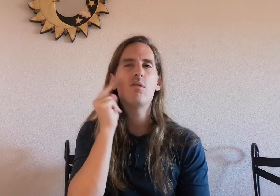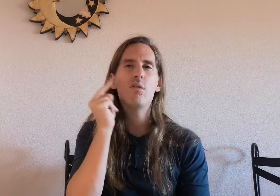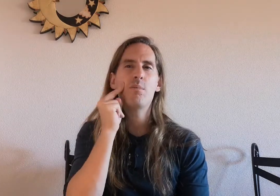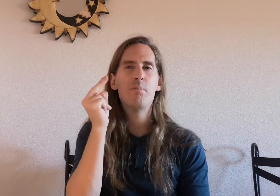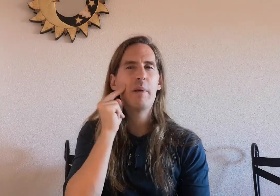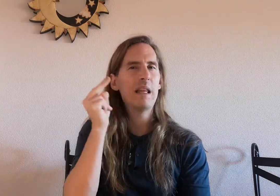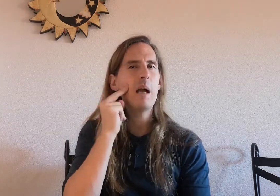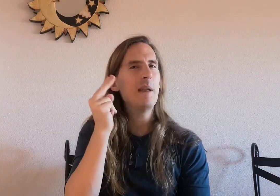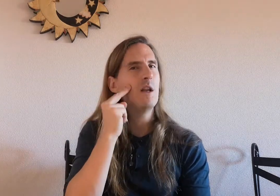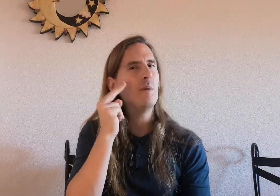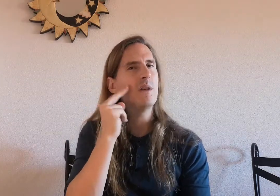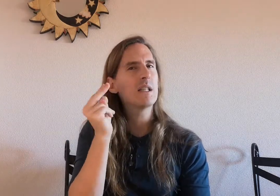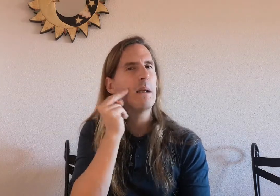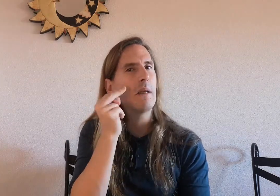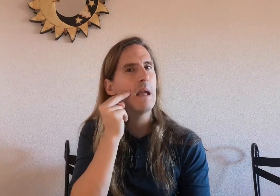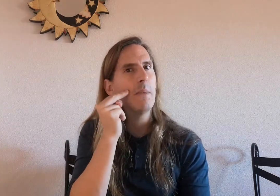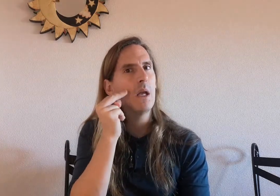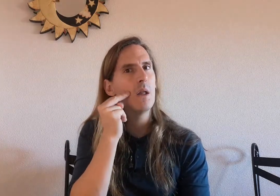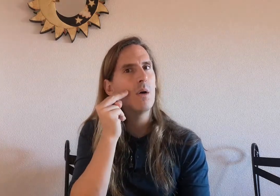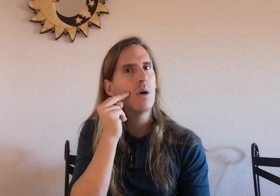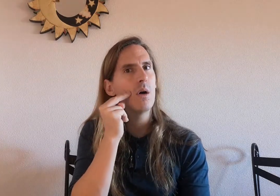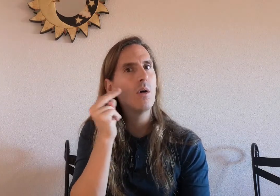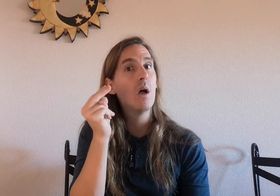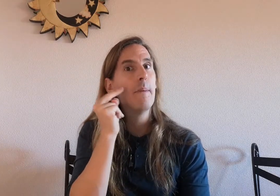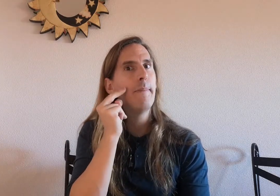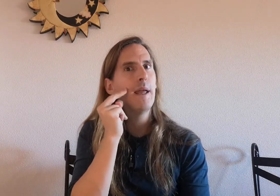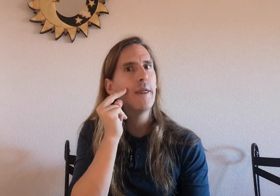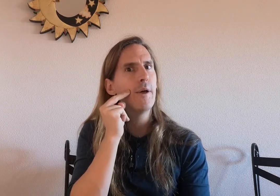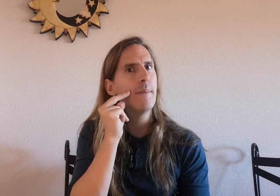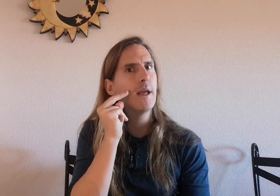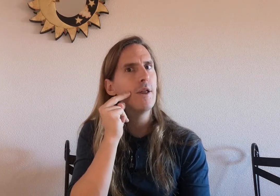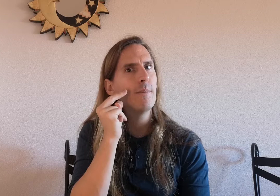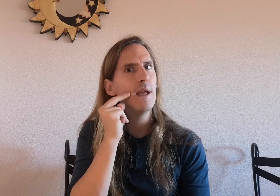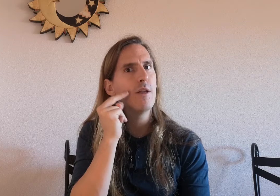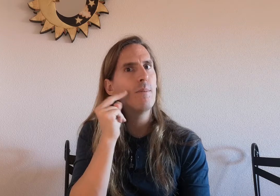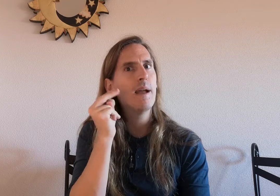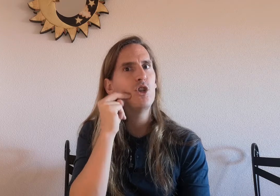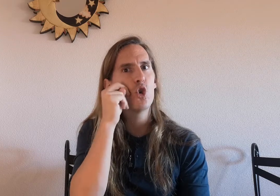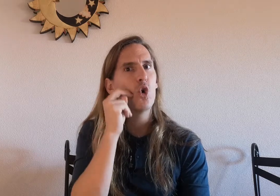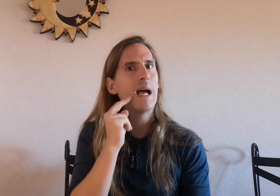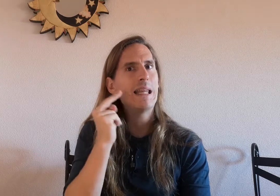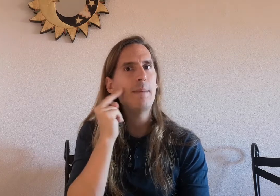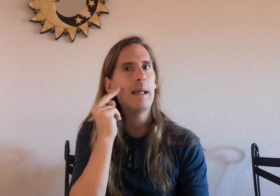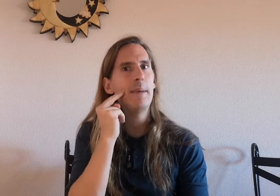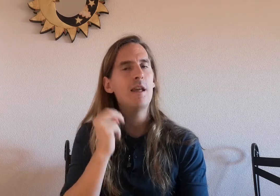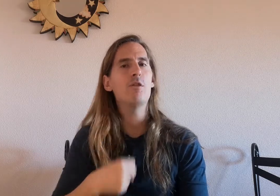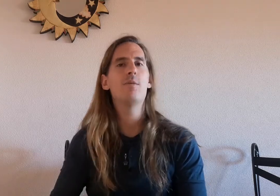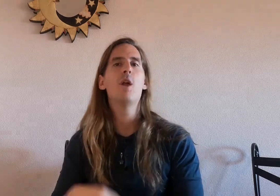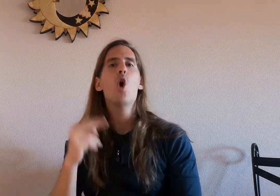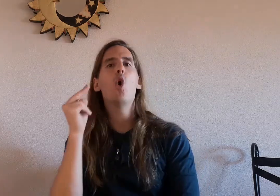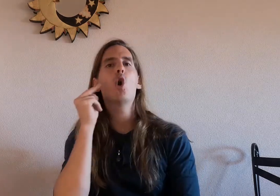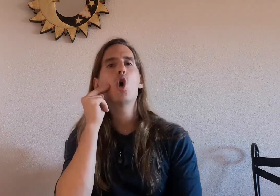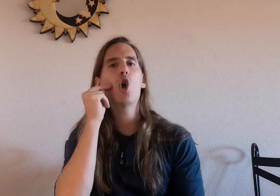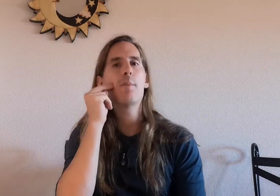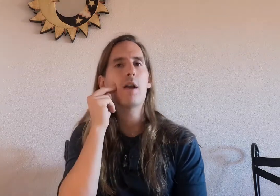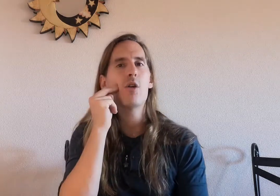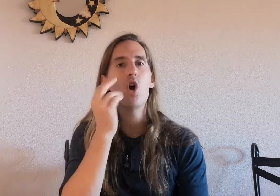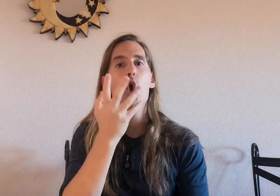prácticamente lo he visto así que miedo miedo miedo miedo miedo el chocolate me da miedo o el color marrón